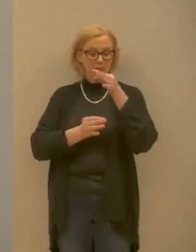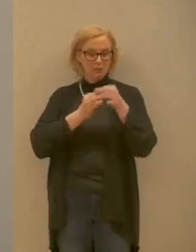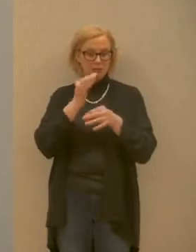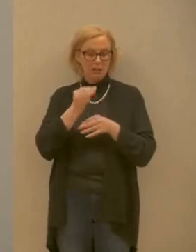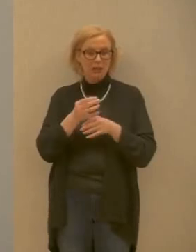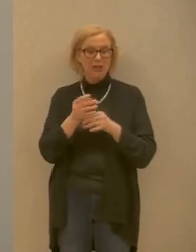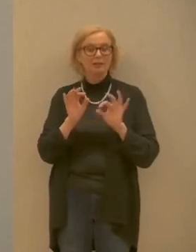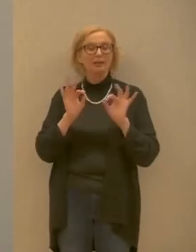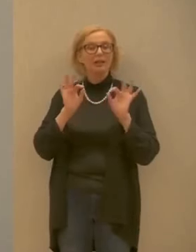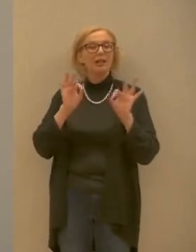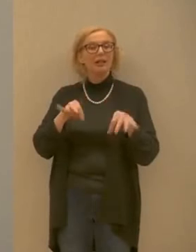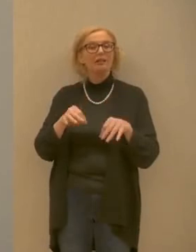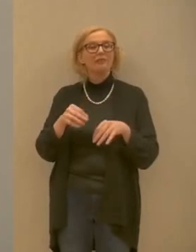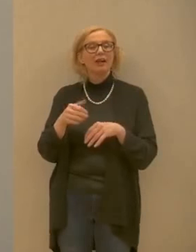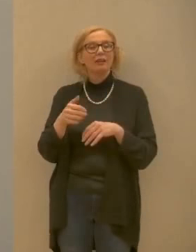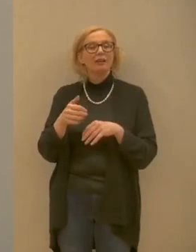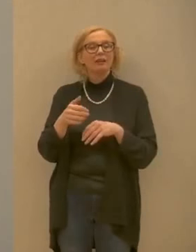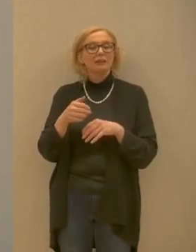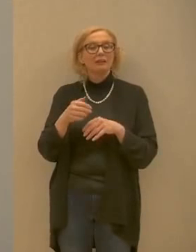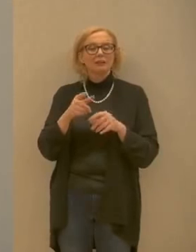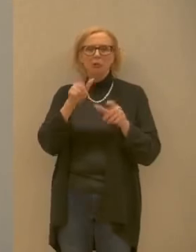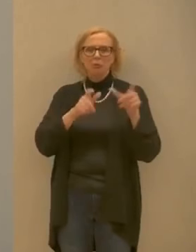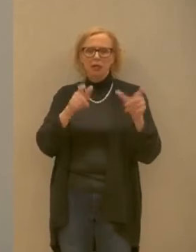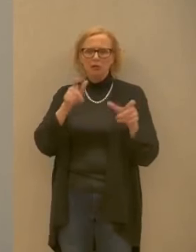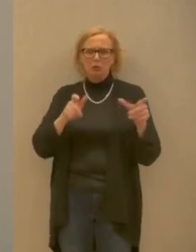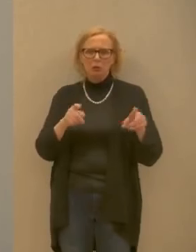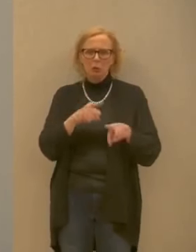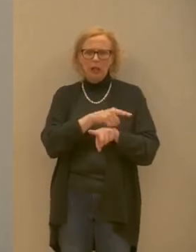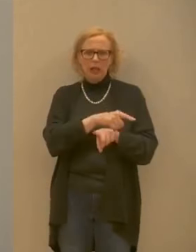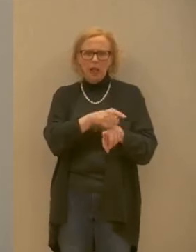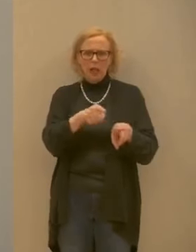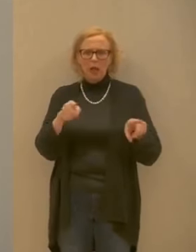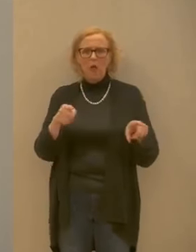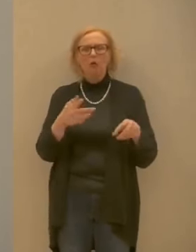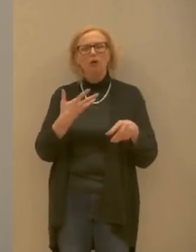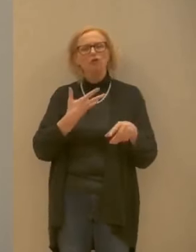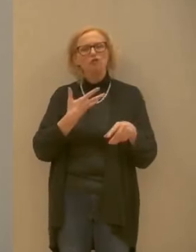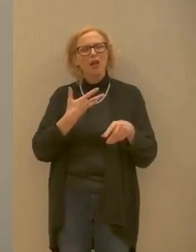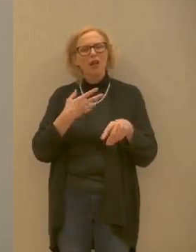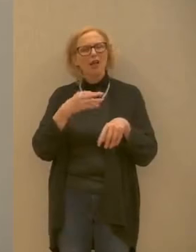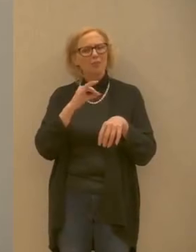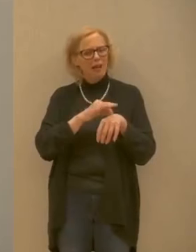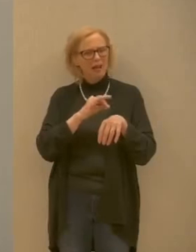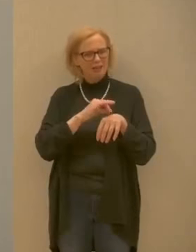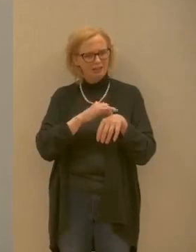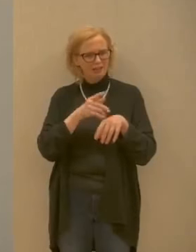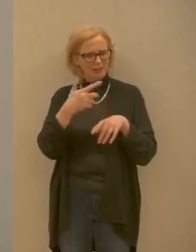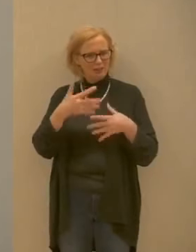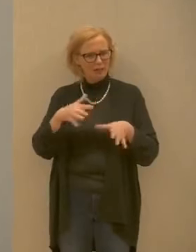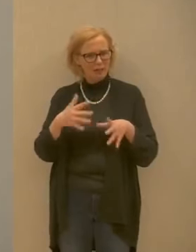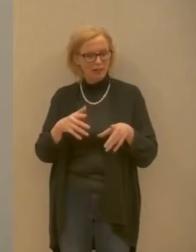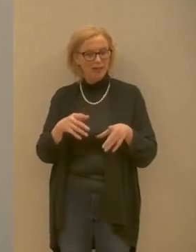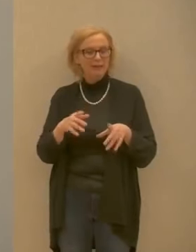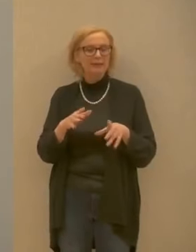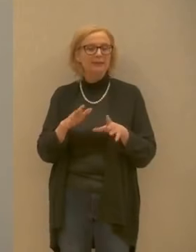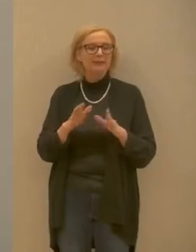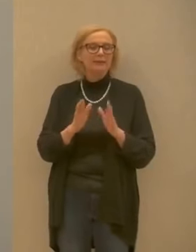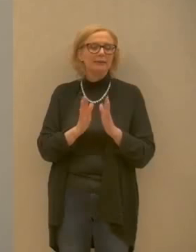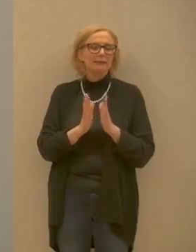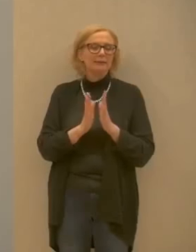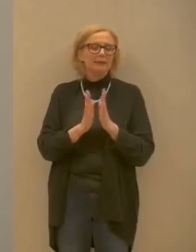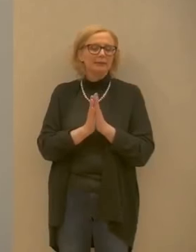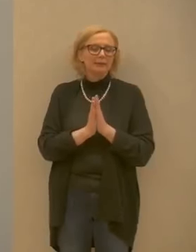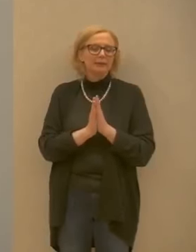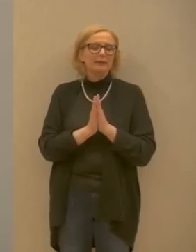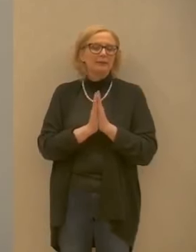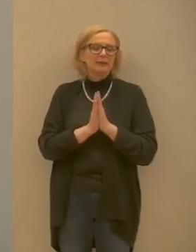con patologie riconosciute dai nostri archivi per stressare l'importanza per queste